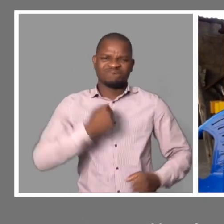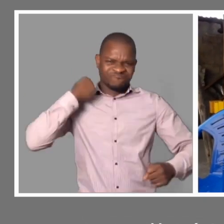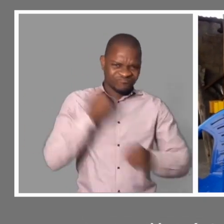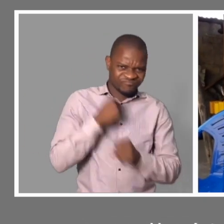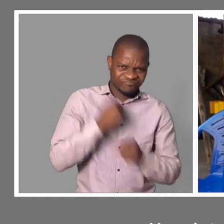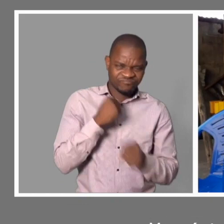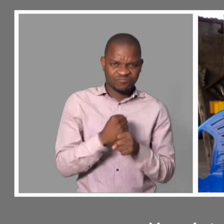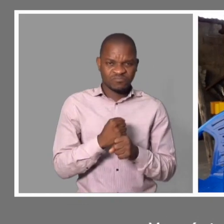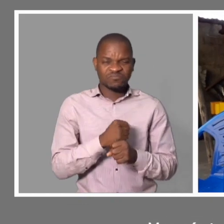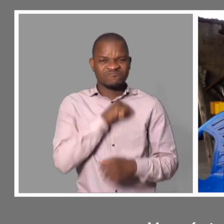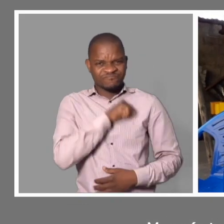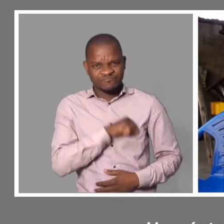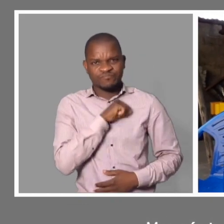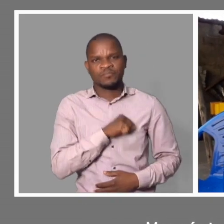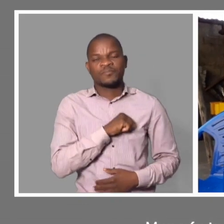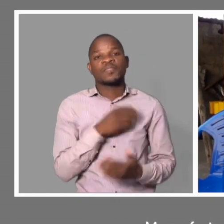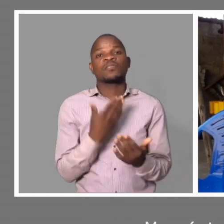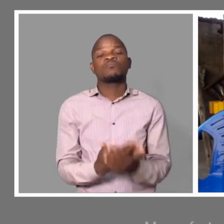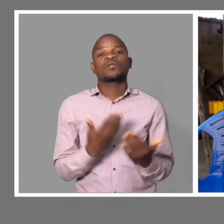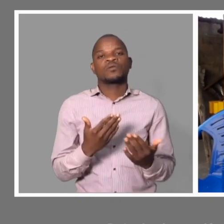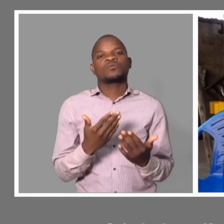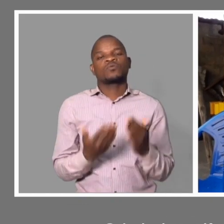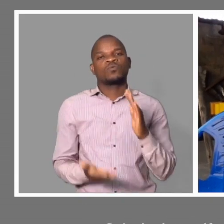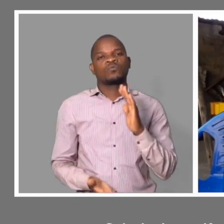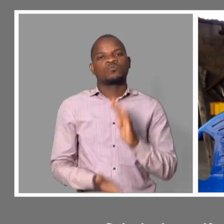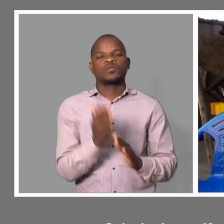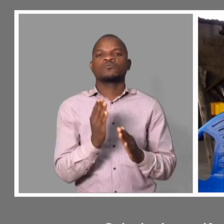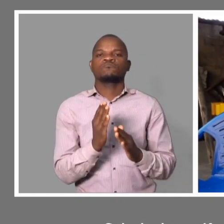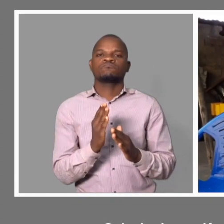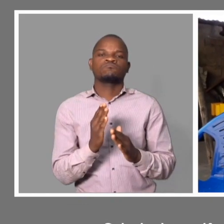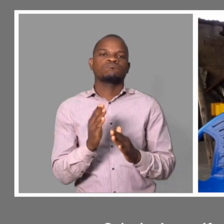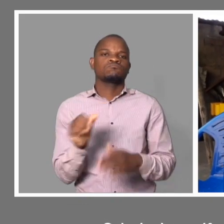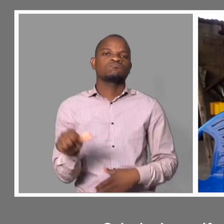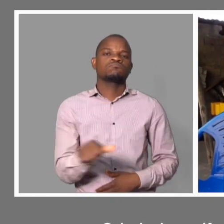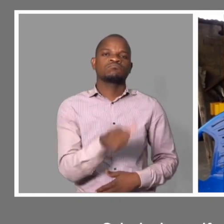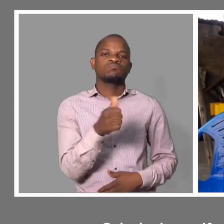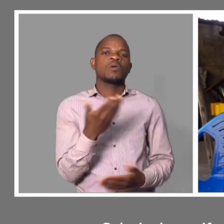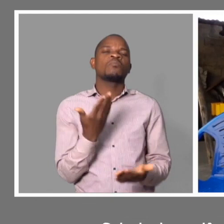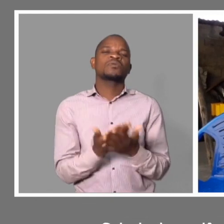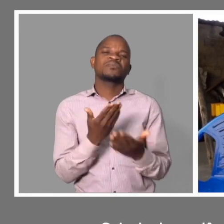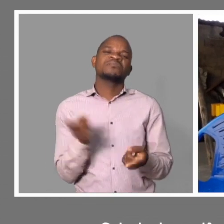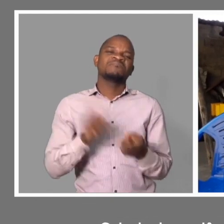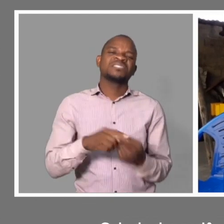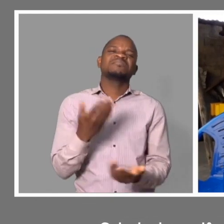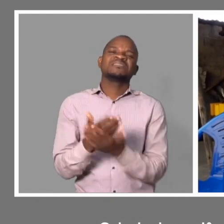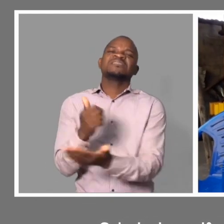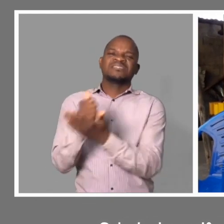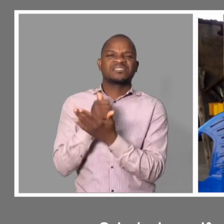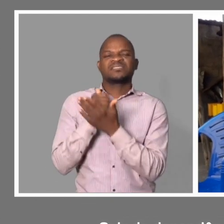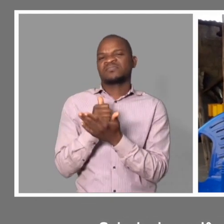Temos que evitar o esforço para que nós possamos sair. Dependência total, sairmos da dependência total, é impossível